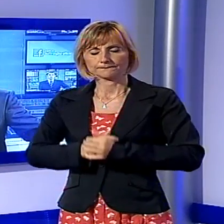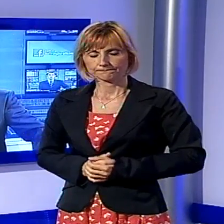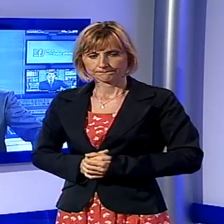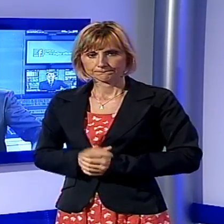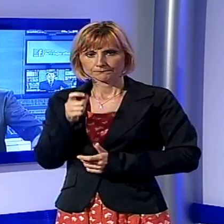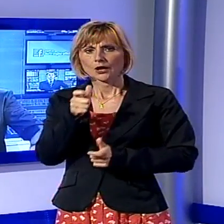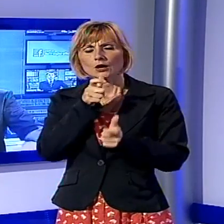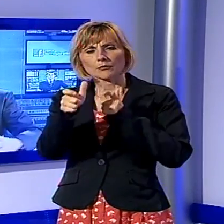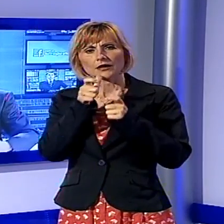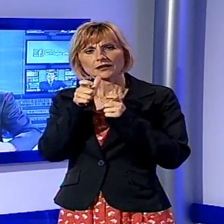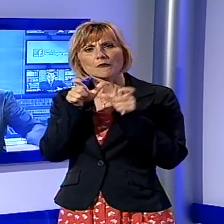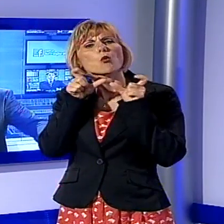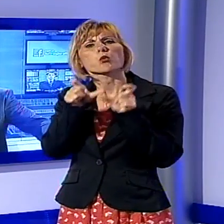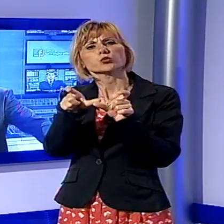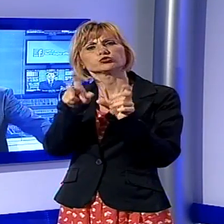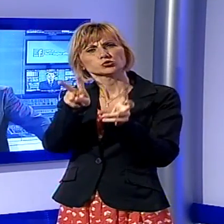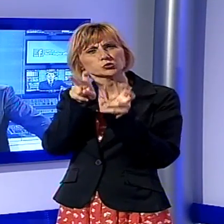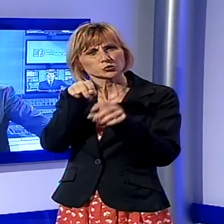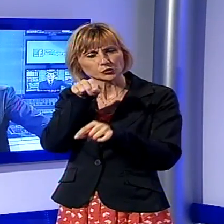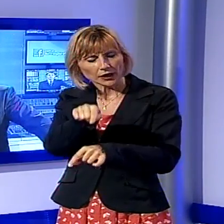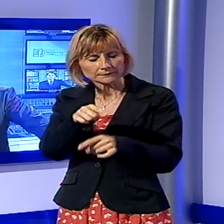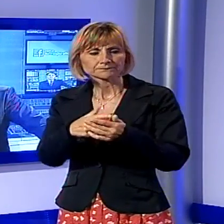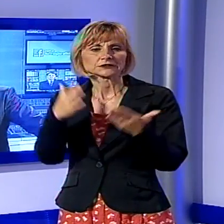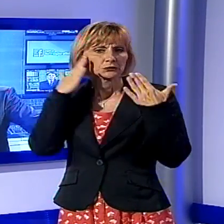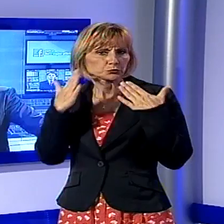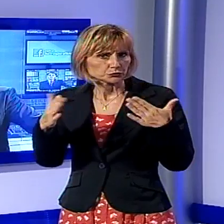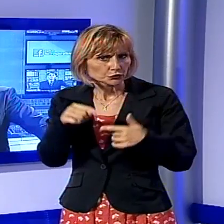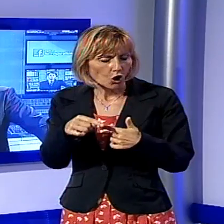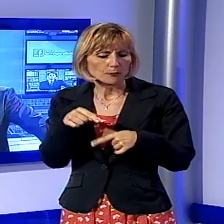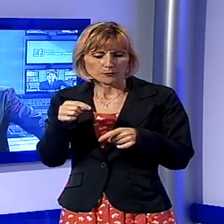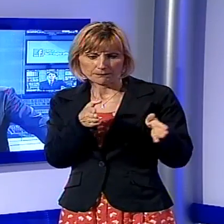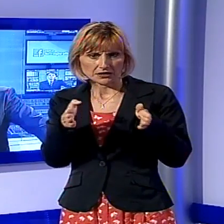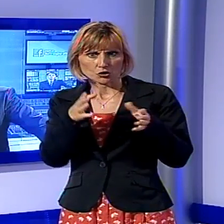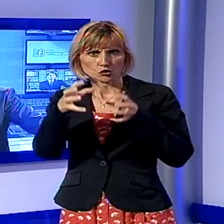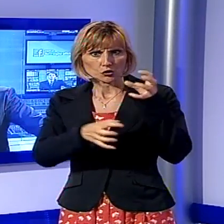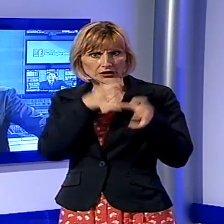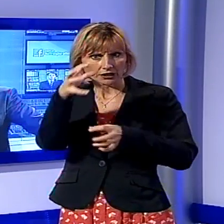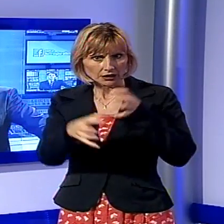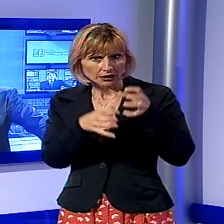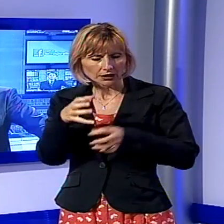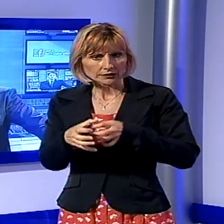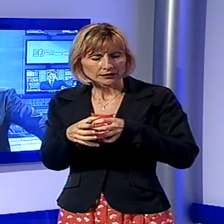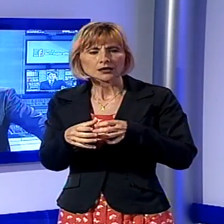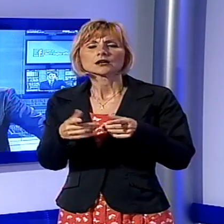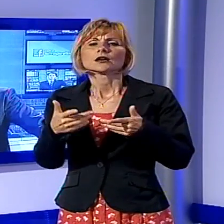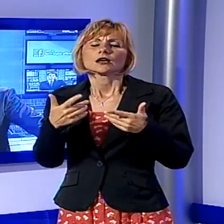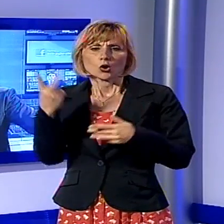fenomeno che purtroppo con la crisi è cresciuto anche sul territorio della provincia di Lucca. Questo